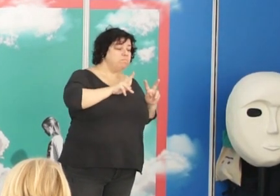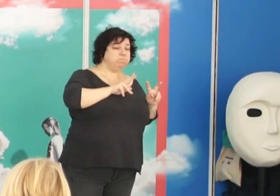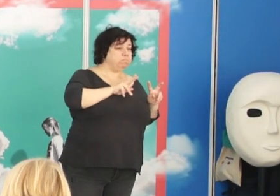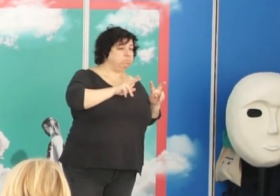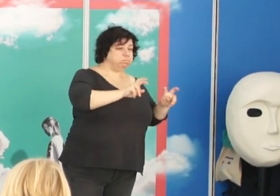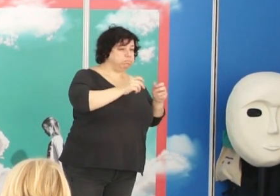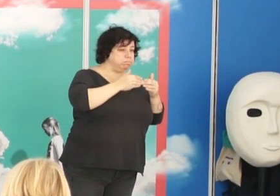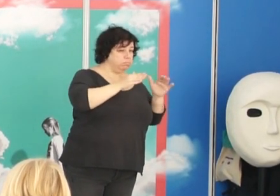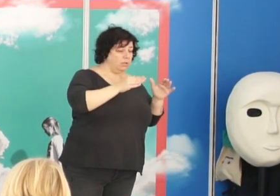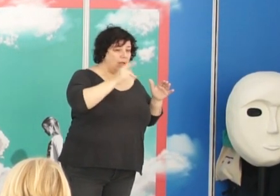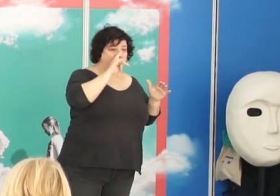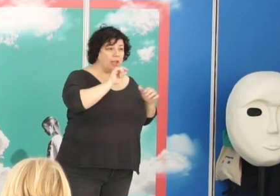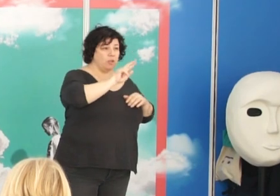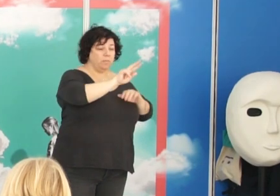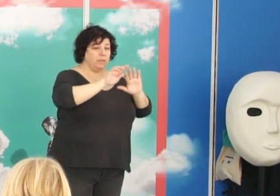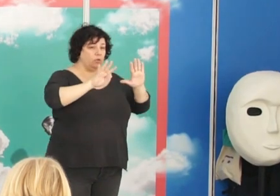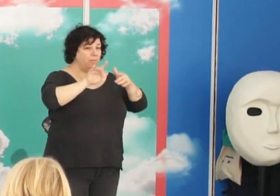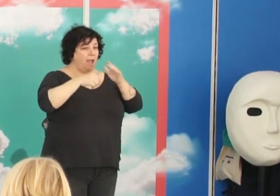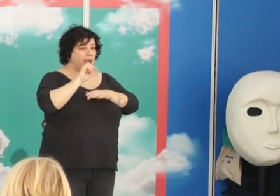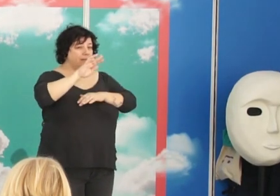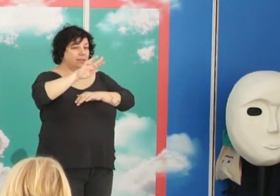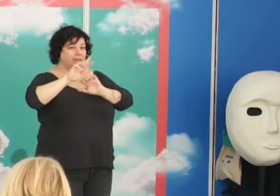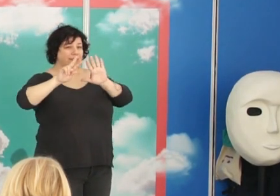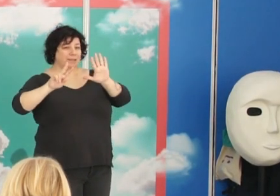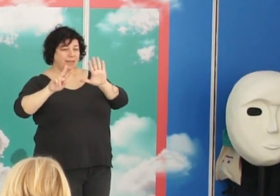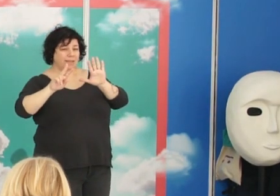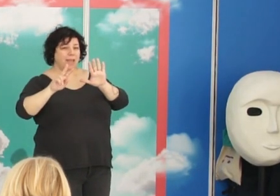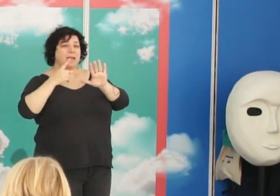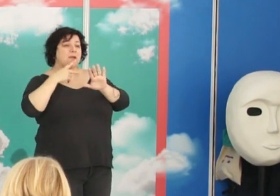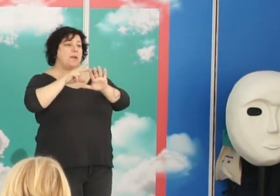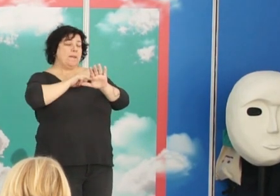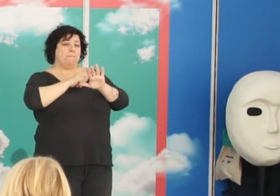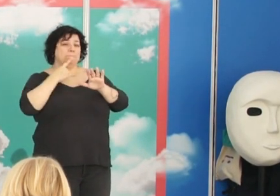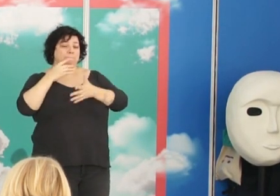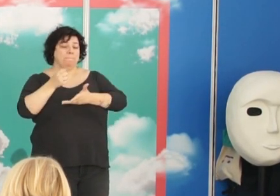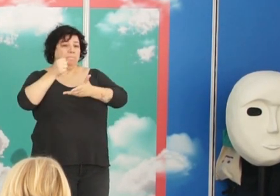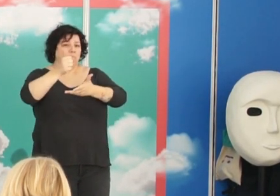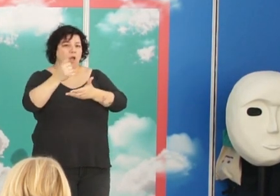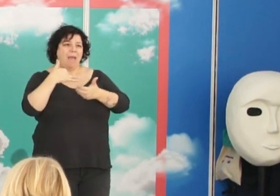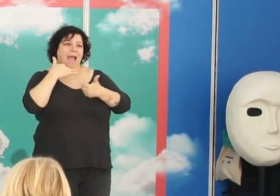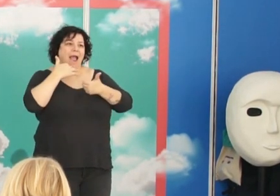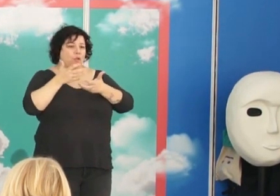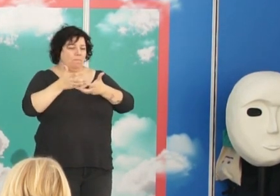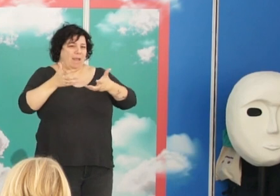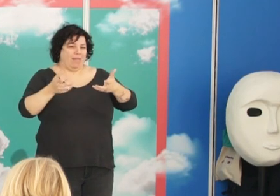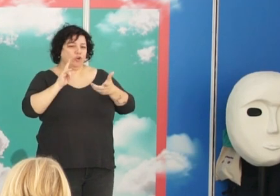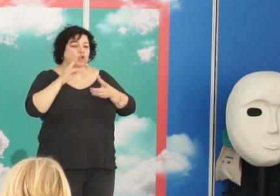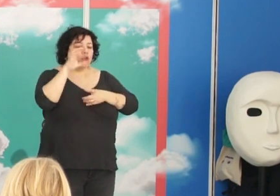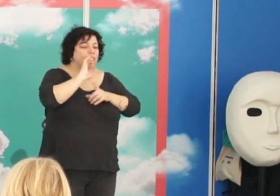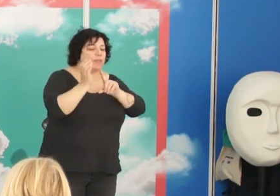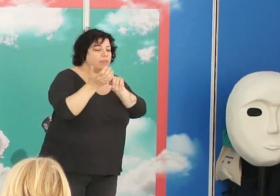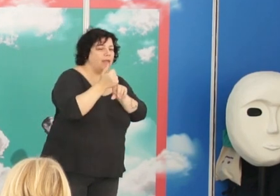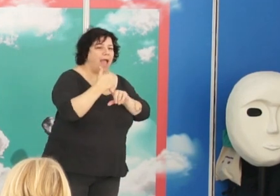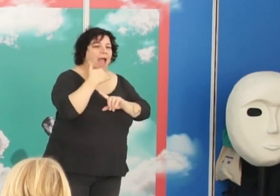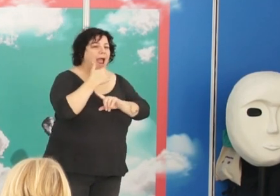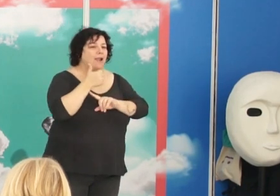en el año 29, y no digamos ya en el 37, los Premios Nobel ya son algo mucho más que solamente el hallazgo científico. Hay